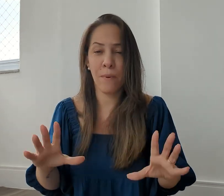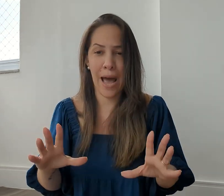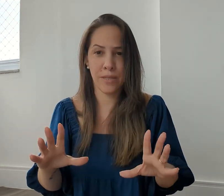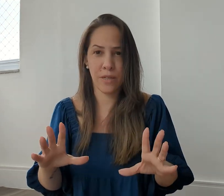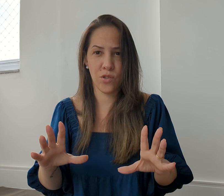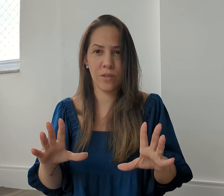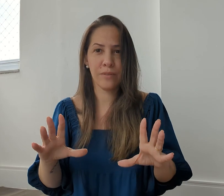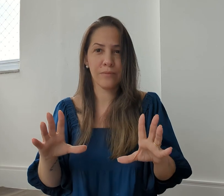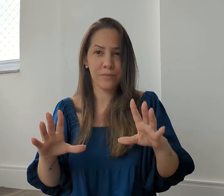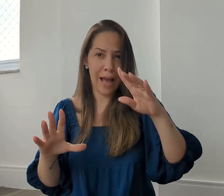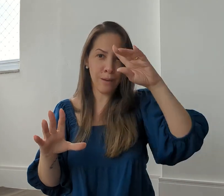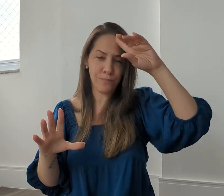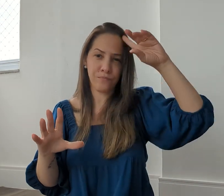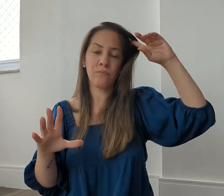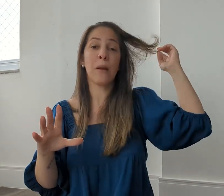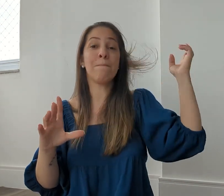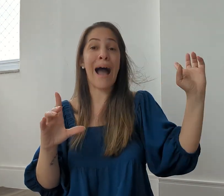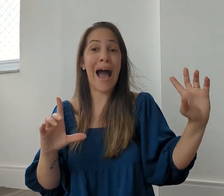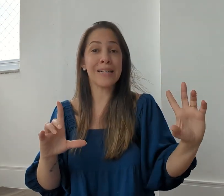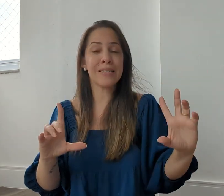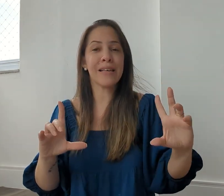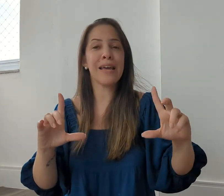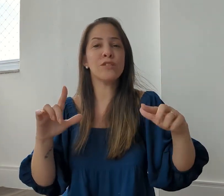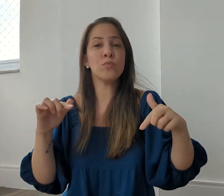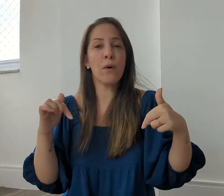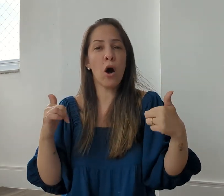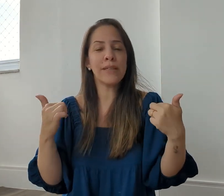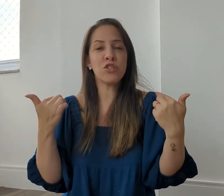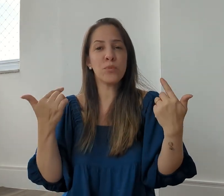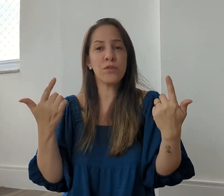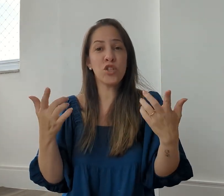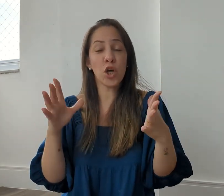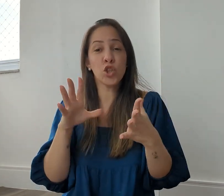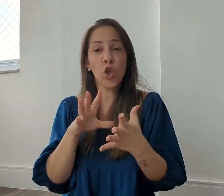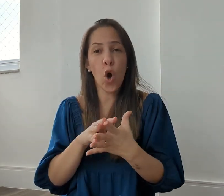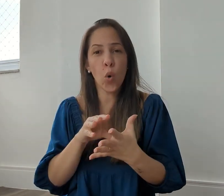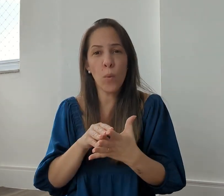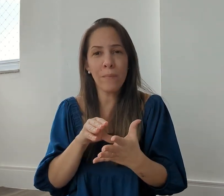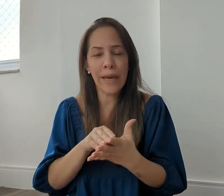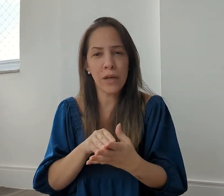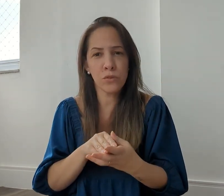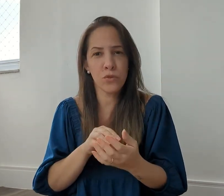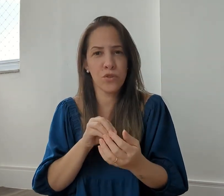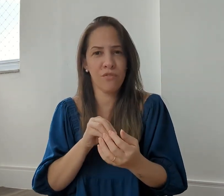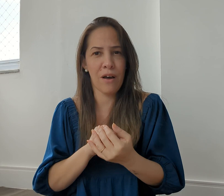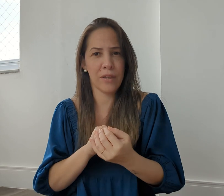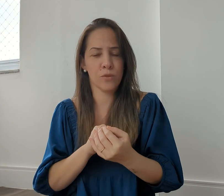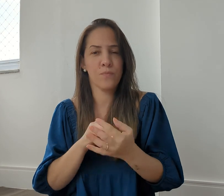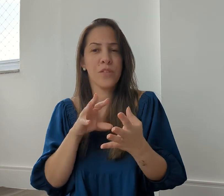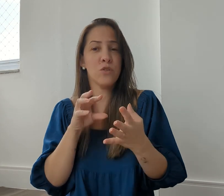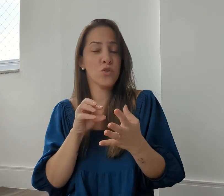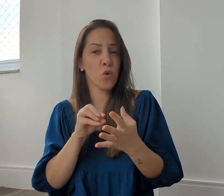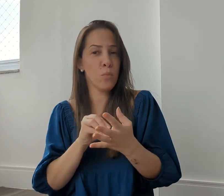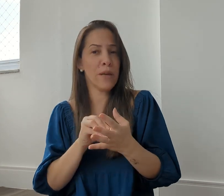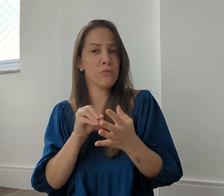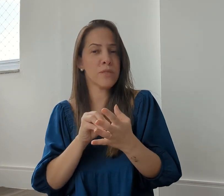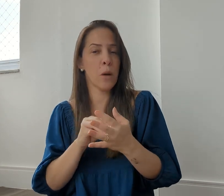básicas, tá? Mas, eles podem te pedir documentos de fato, e os documentos são